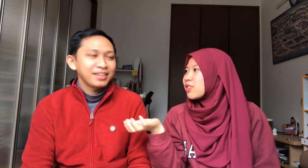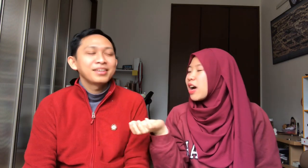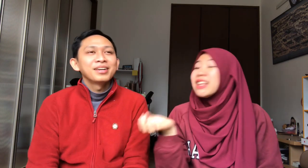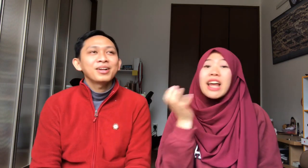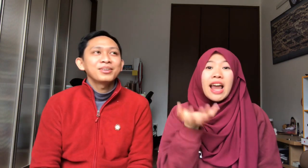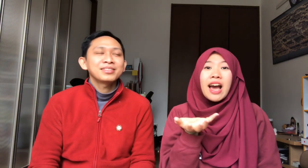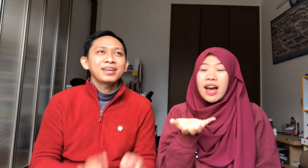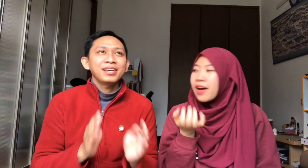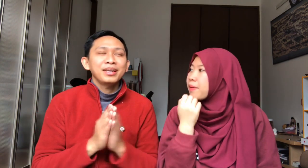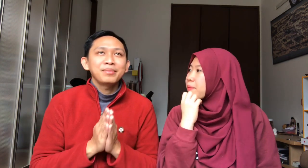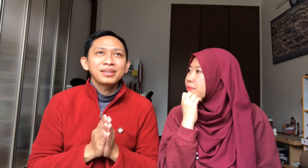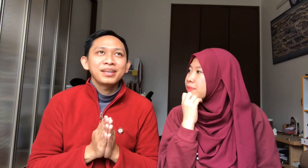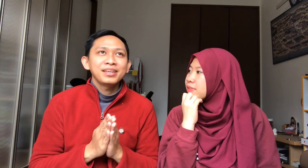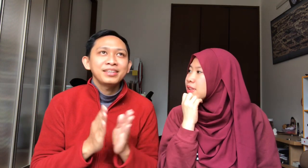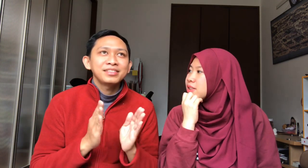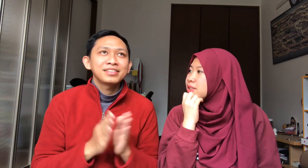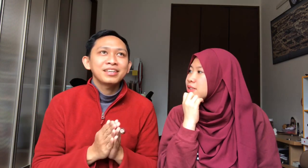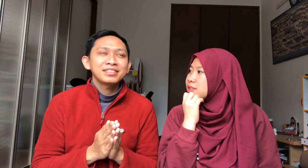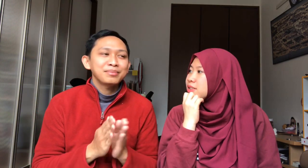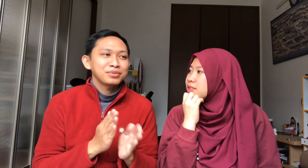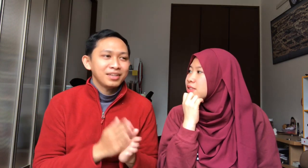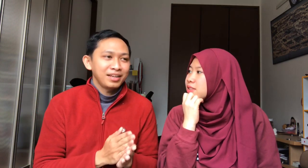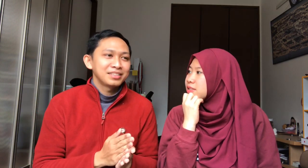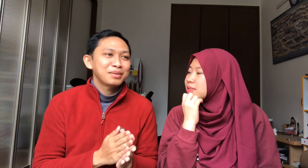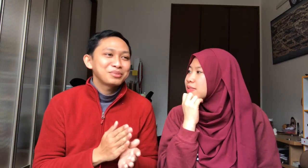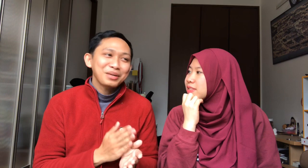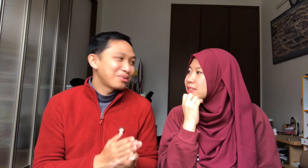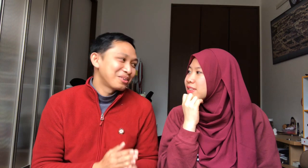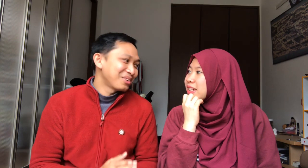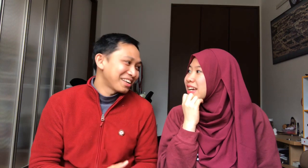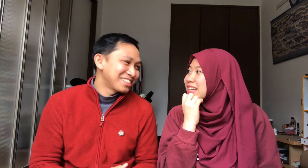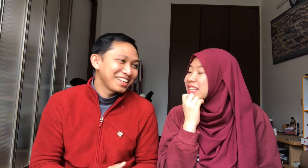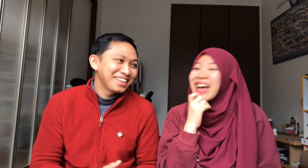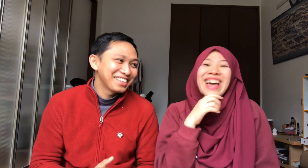saya namanya Hijrah Saputra Saputra bukan keluarga saya